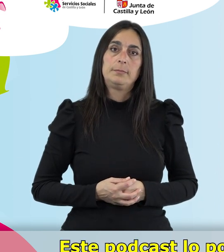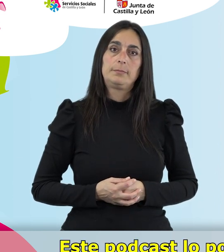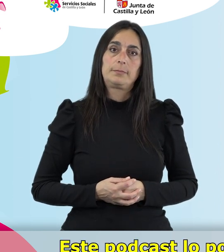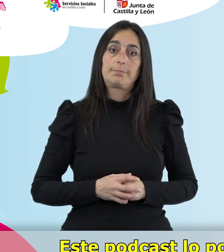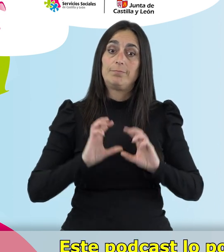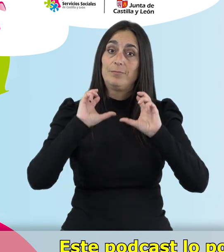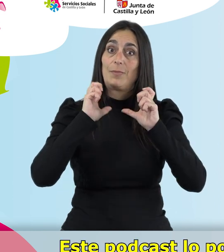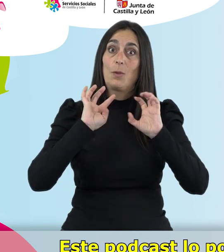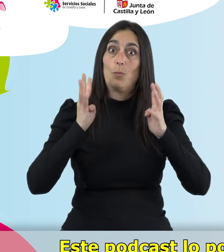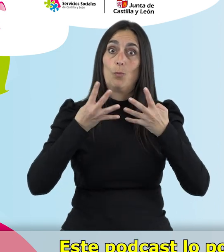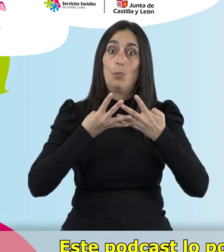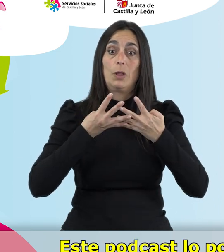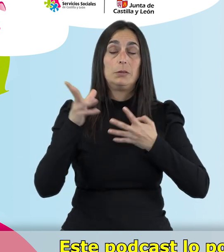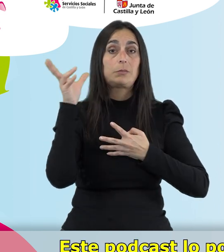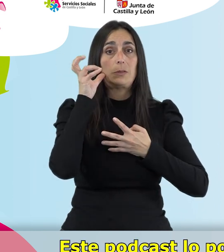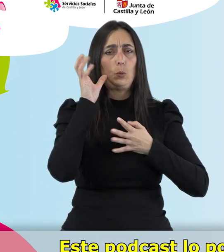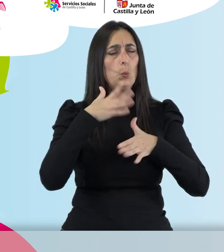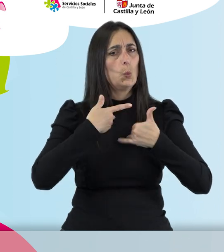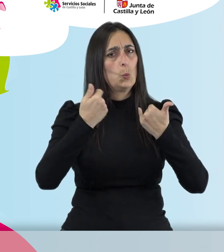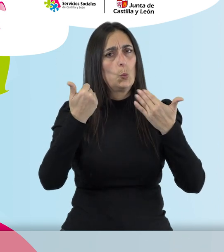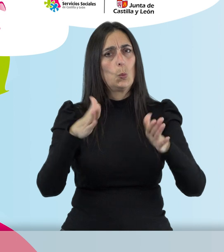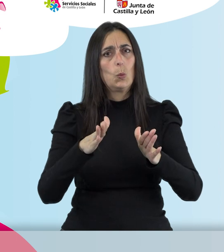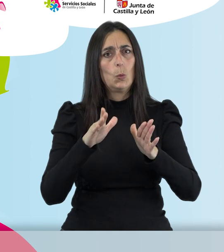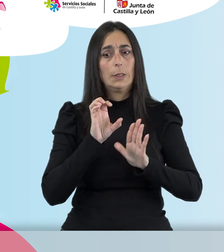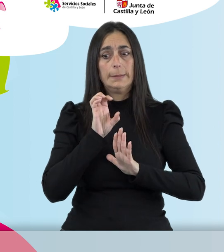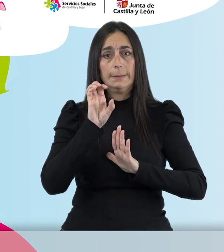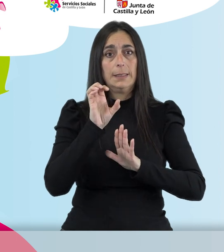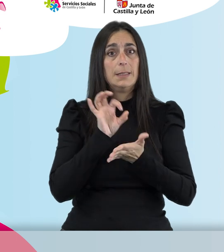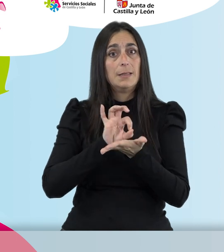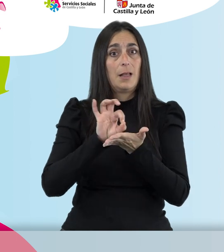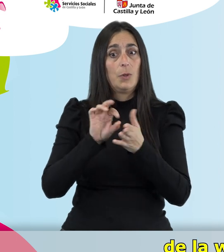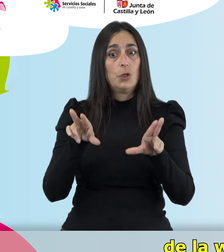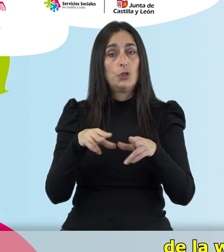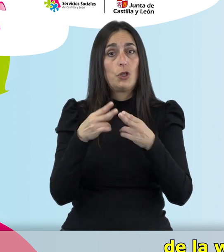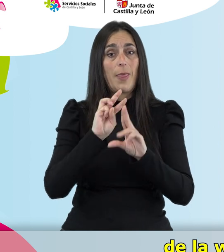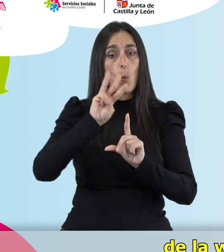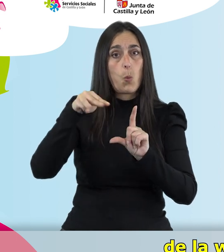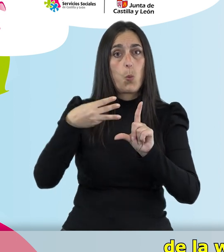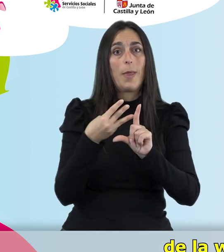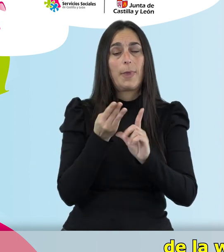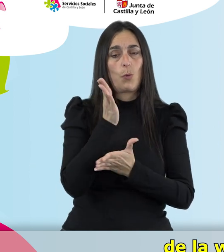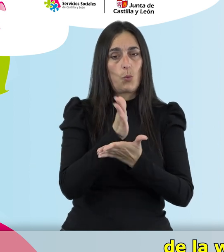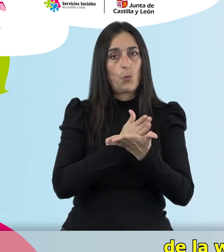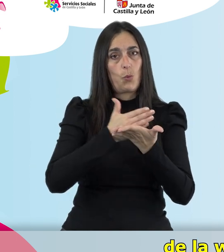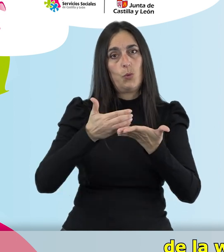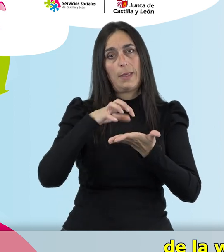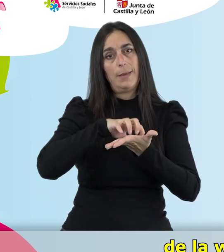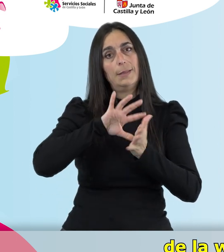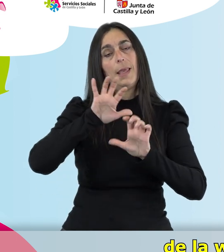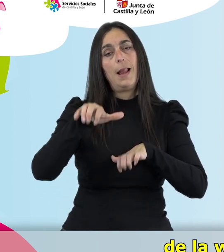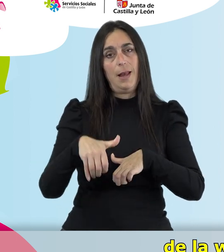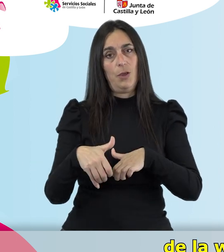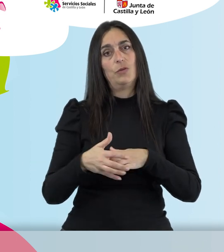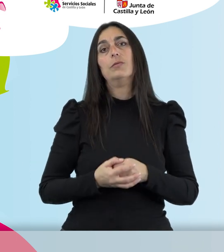Este podcast lo podrás escuchar cuando quieras en el apartado de servicios sociales de la web de la Junta de